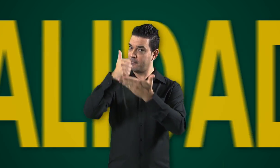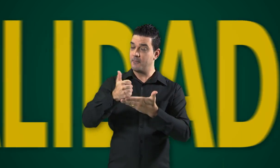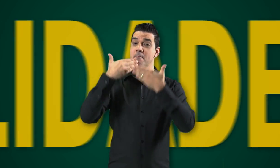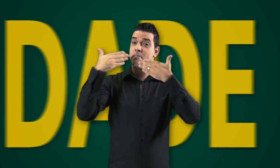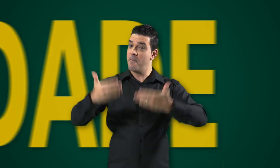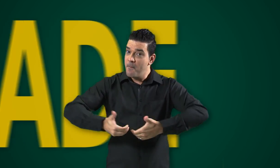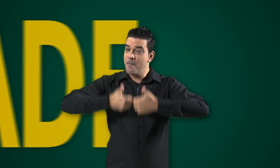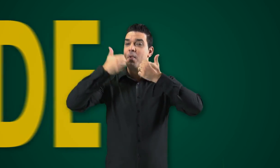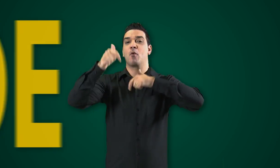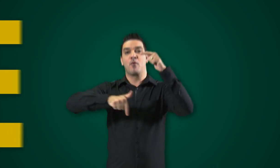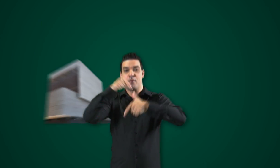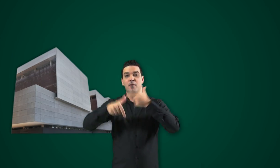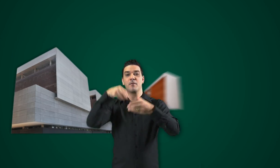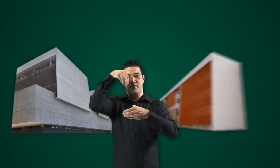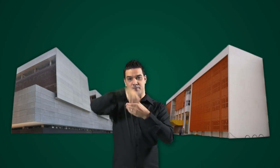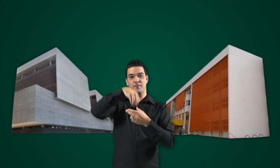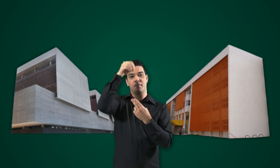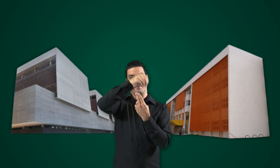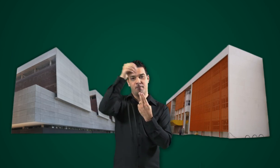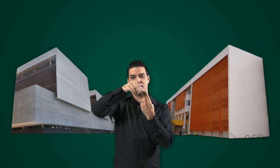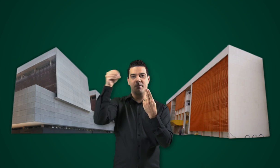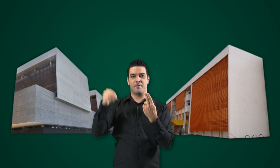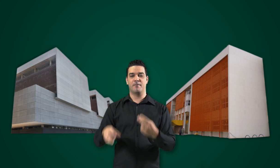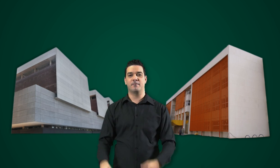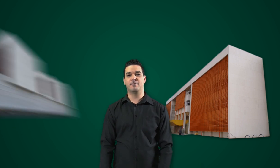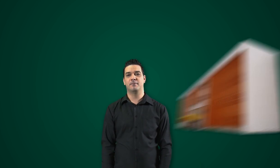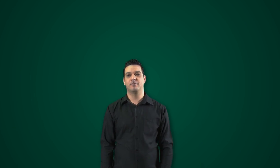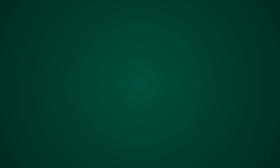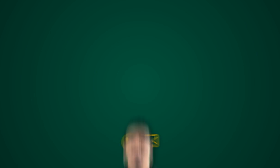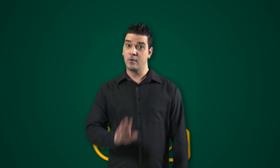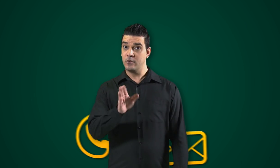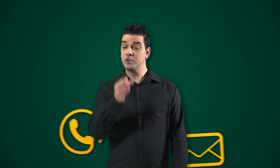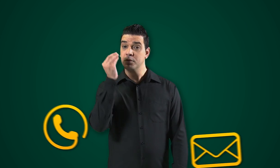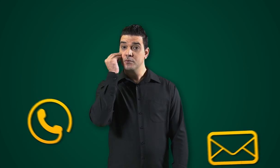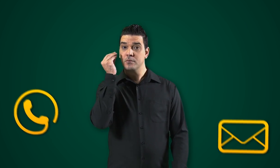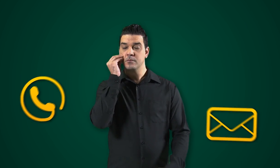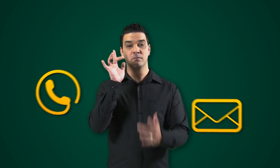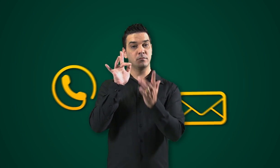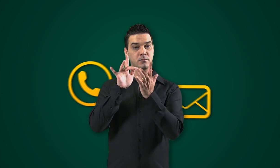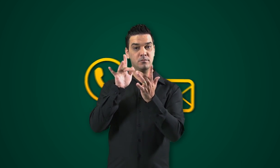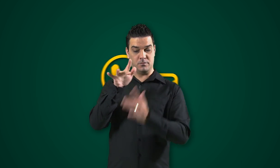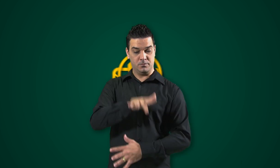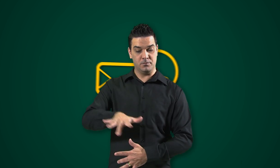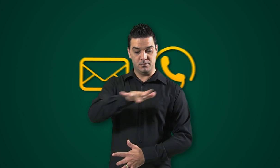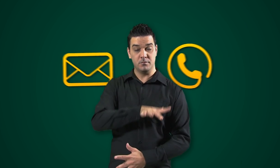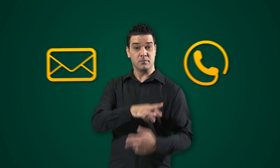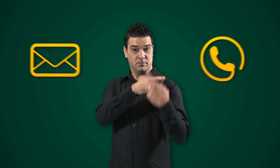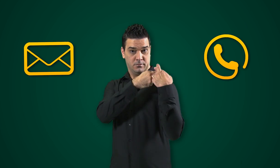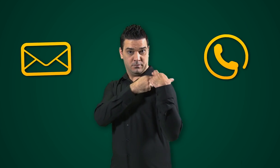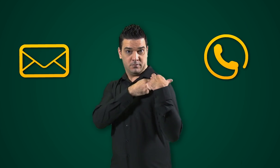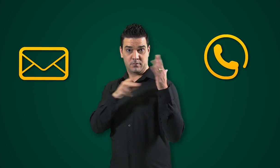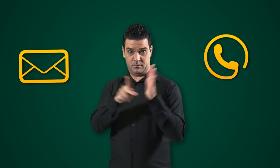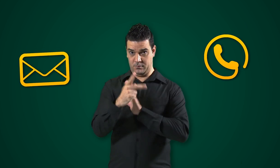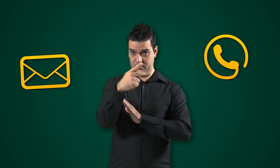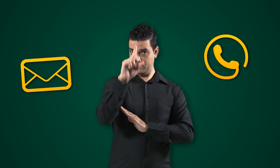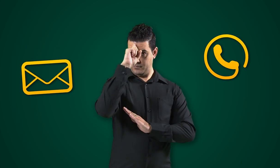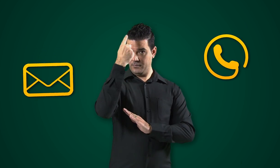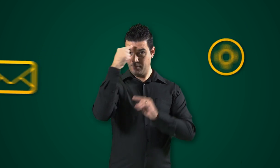qualidade dos serviços prestados pela universidade. Você já entrou em contato com o setor que tem a relação com o